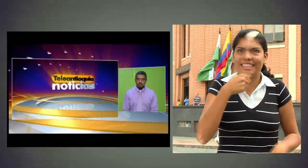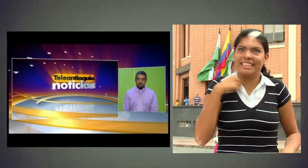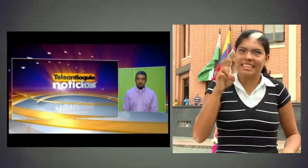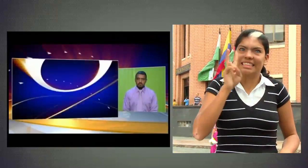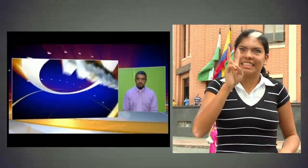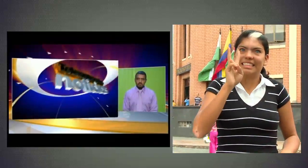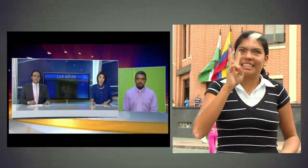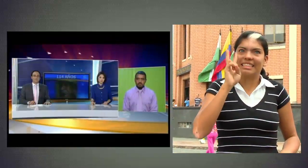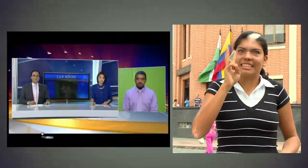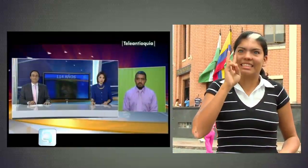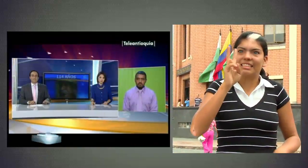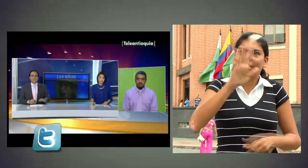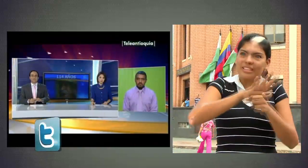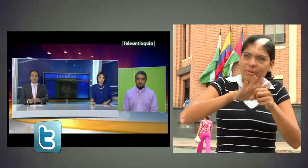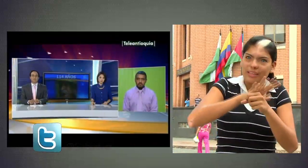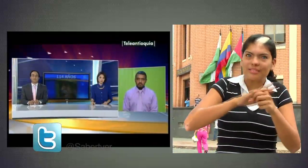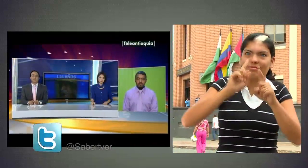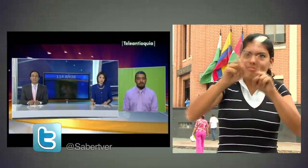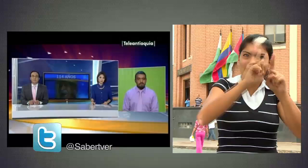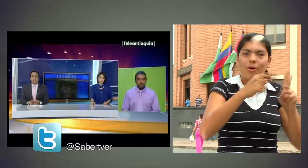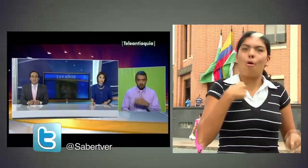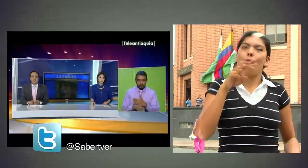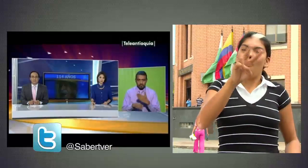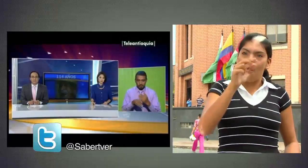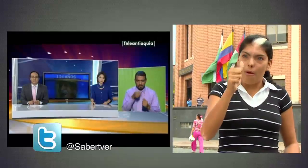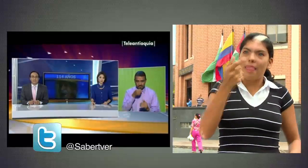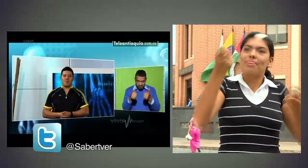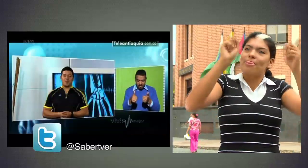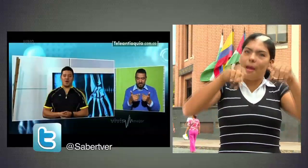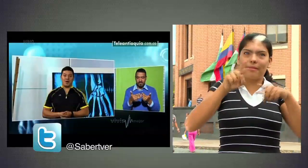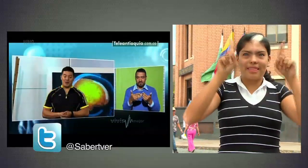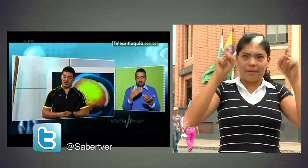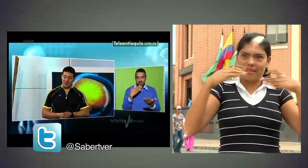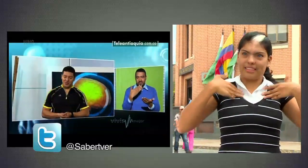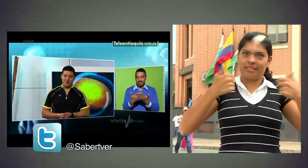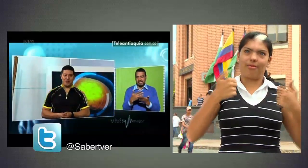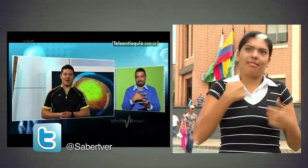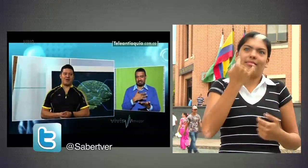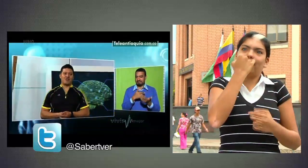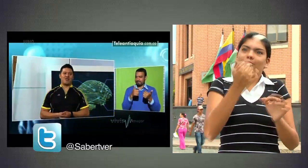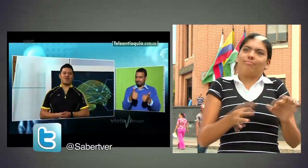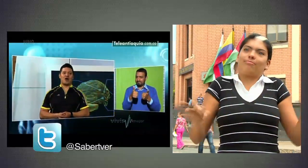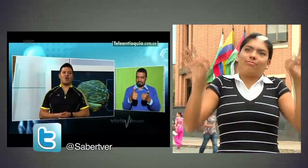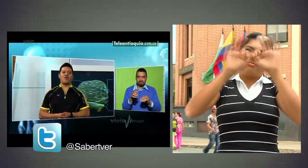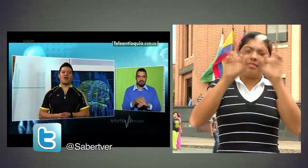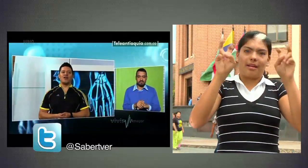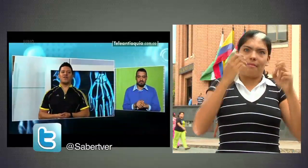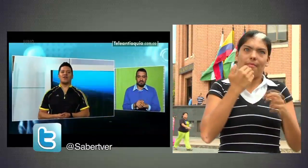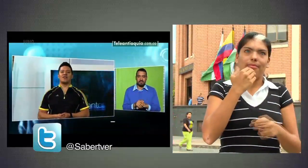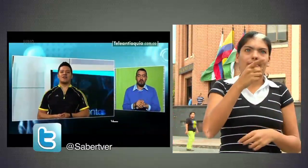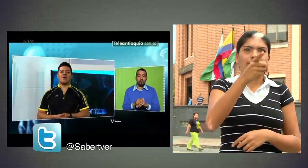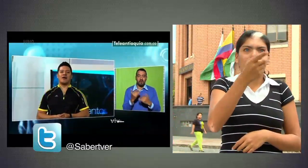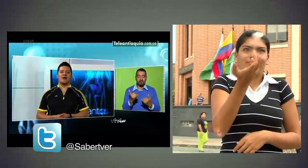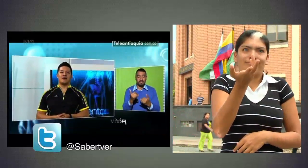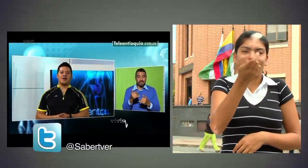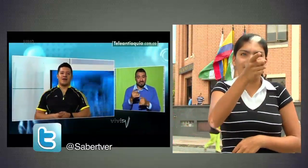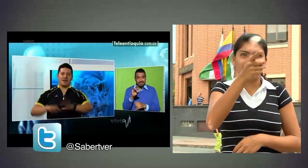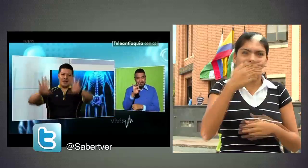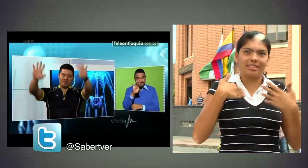entender y le presto mucha atención a estos programas porque nos cuentan sobre diferentes situaciones. También el tema de salud es muy importante para nosotros.